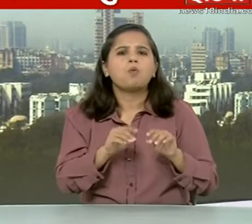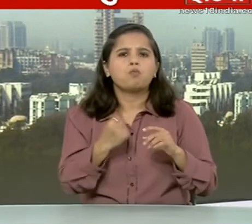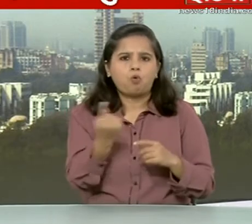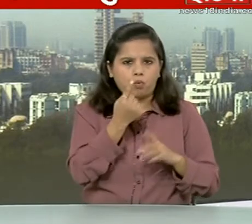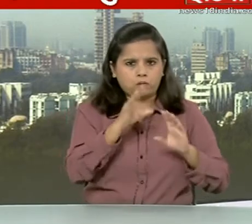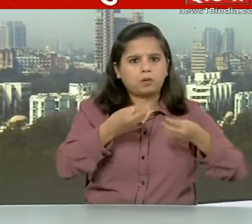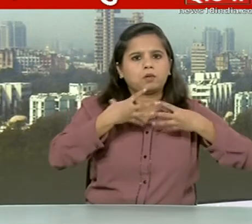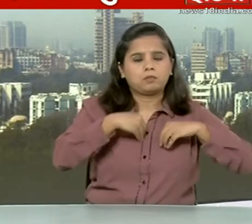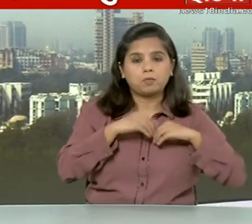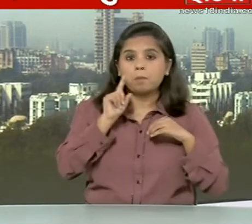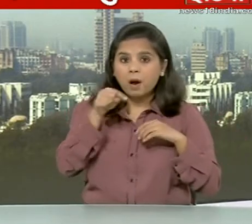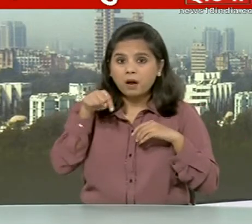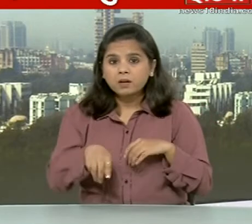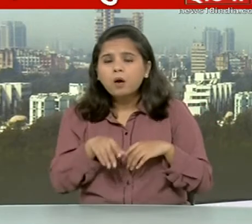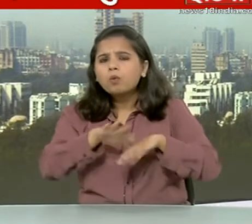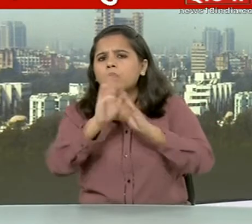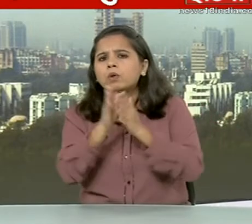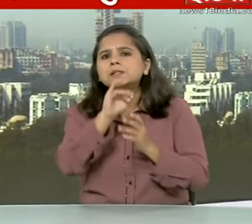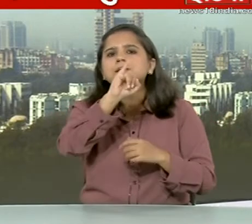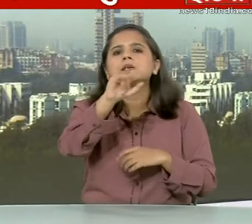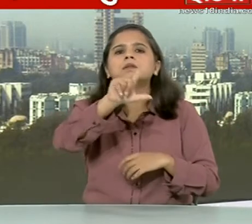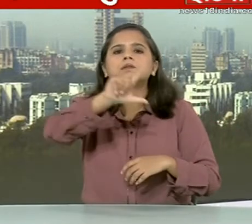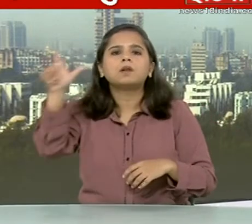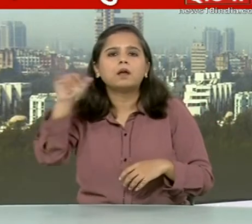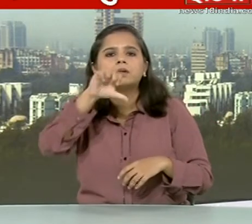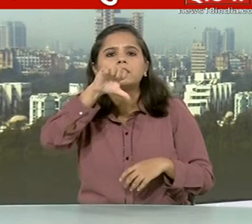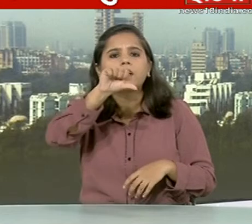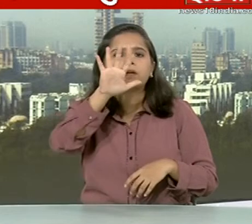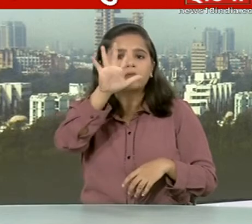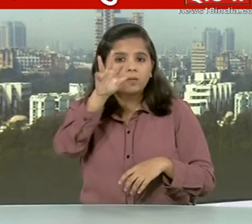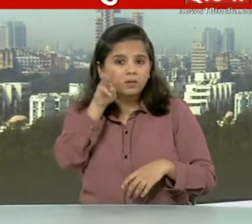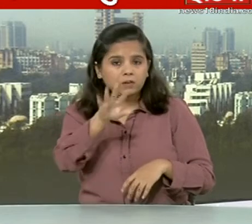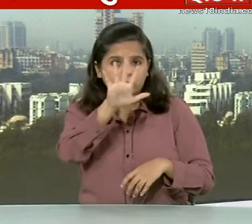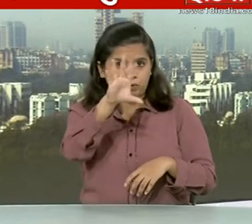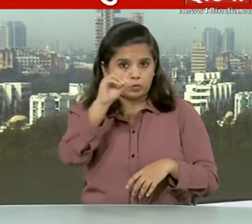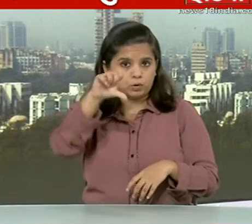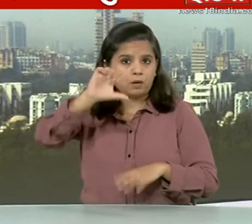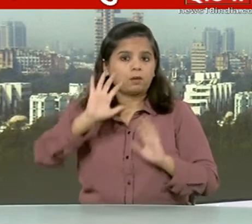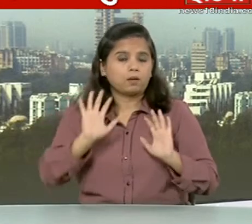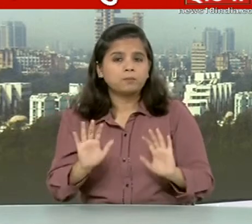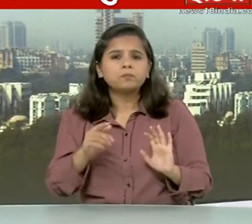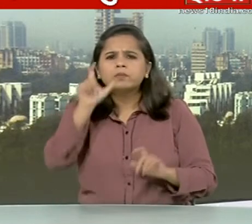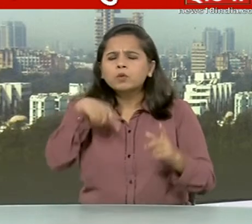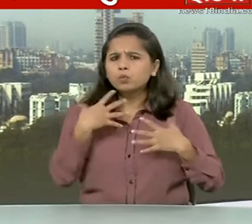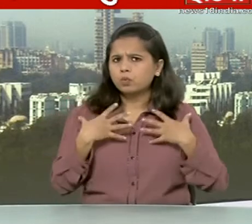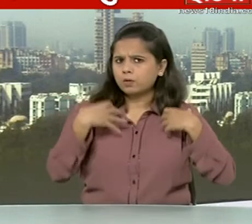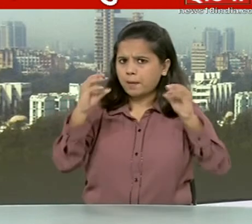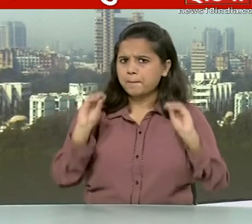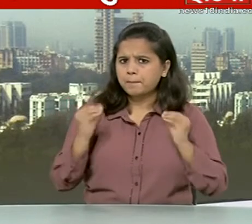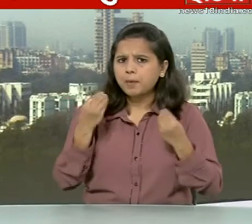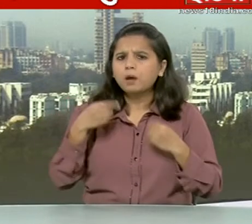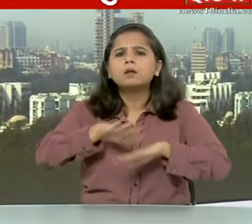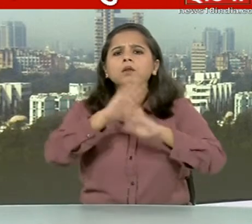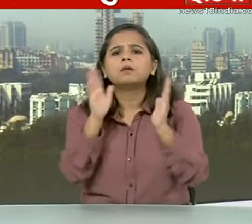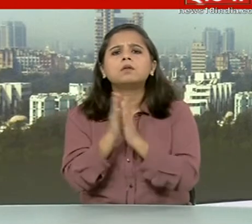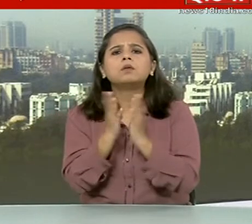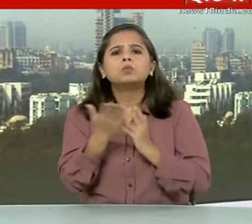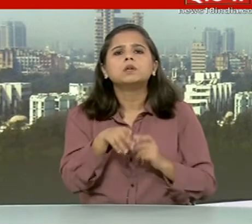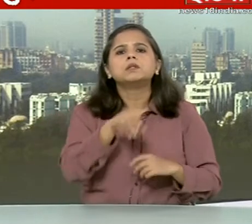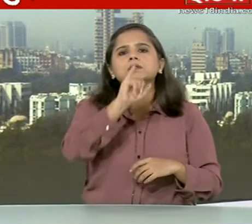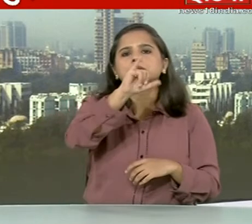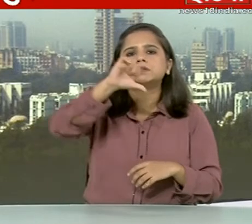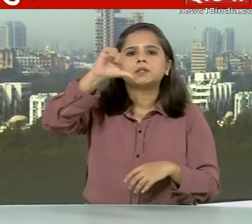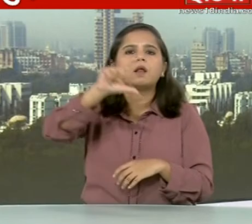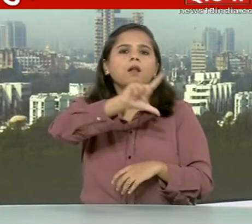सक्रिय हैं और अभी ये संख्या 6.95.509 है ठीक हुए रोगियों की कुल संख्या